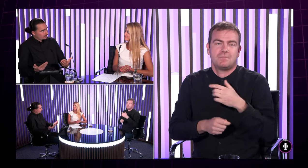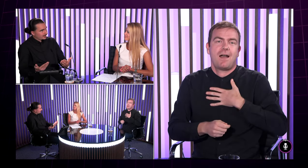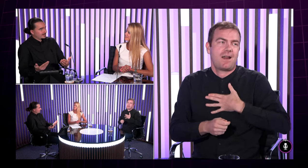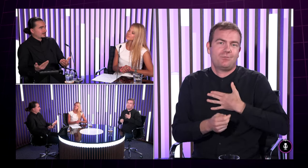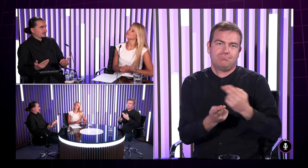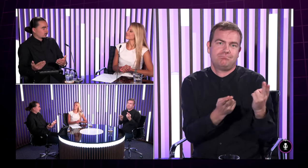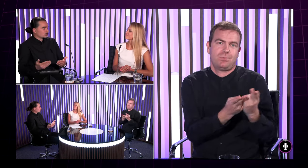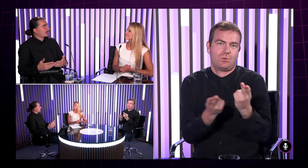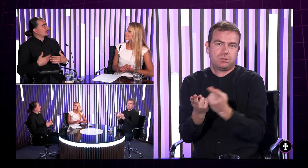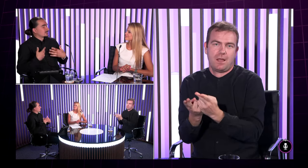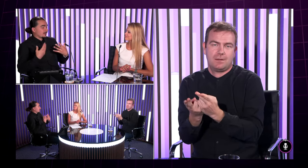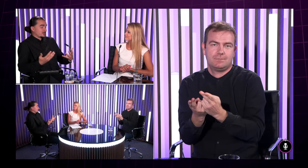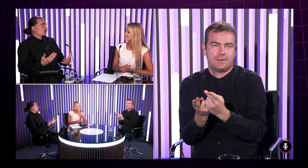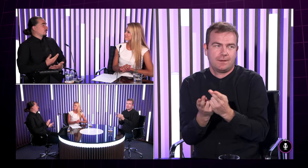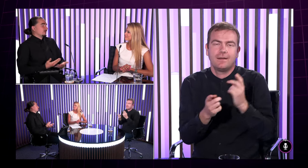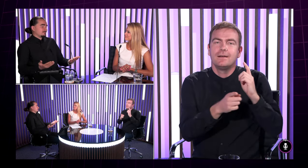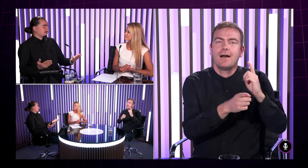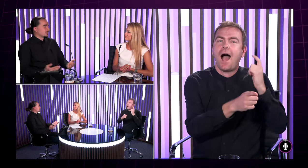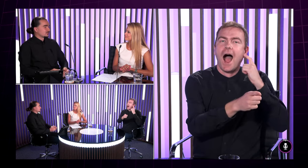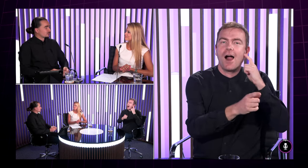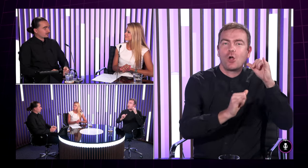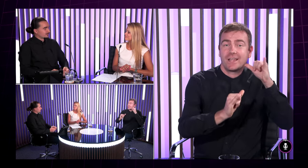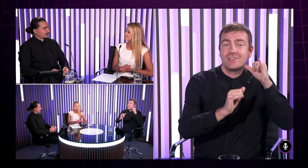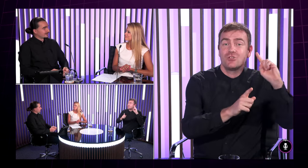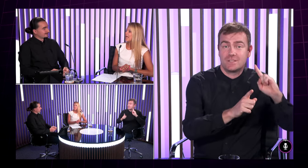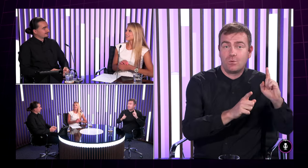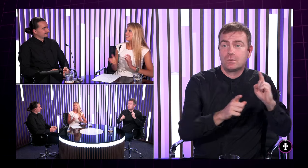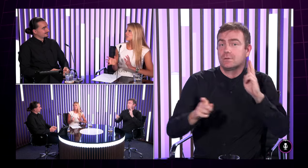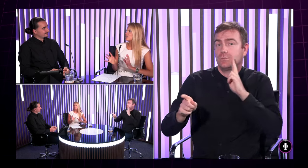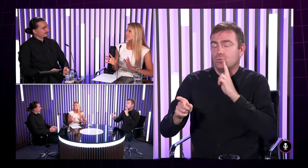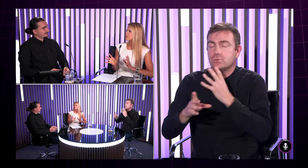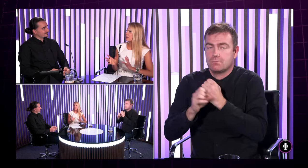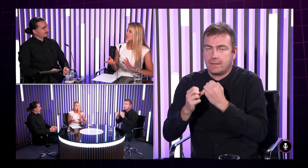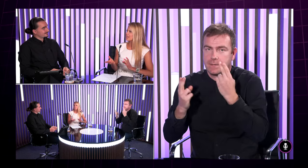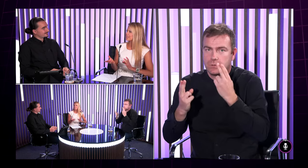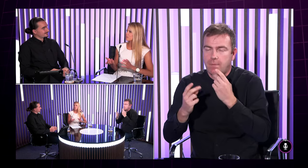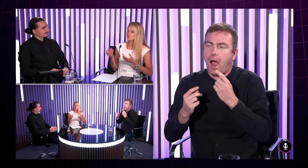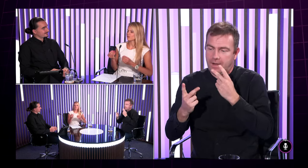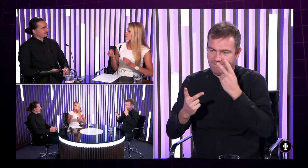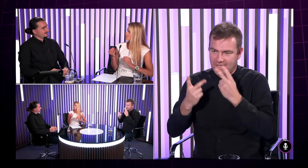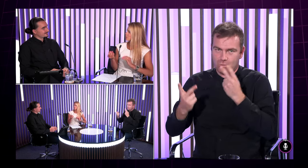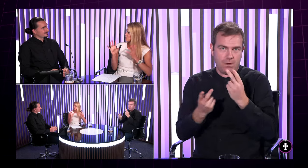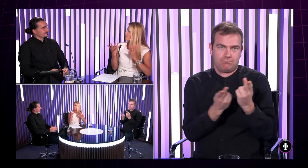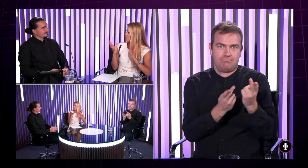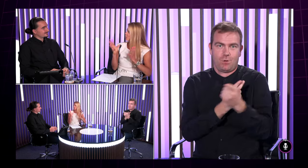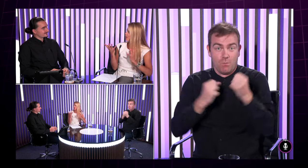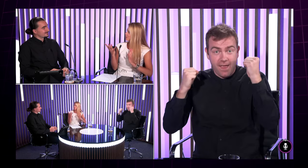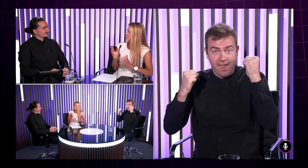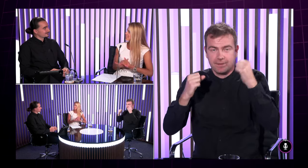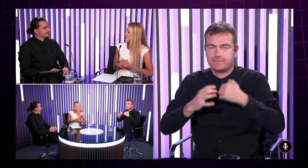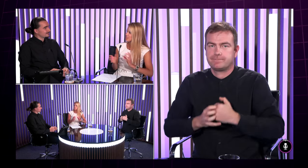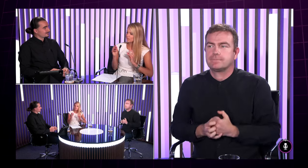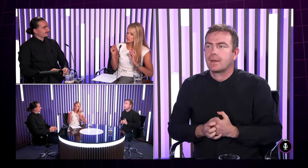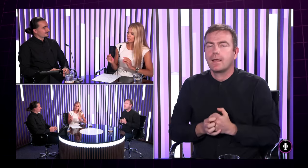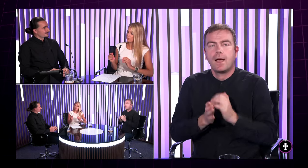zvukovú úplne totožná ale čo sa týka vizuálu myslím si že to je úplne rovnaké a teda niečo na ten smih alebo nejaká taká možno naozaj čo sa ľuďom spája vrem toto